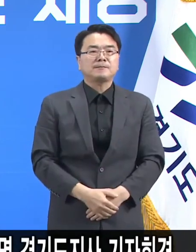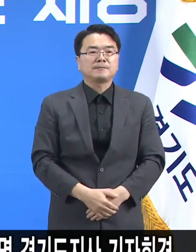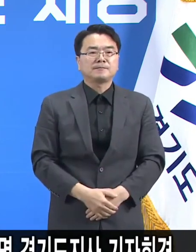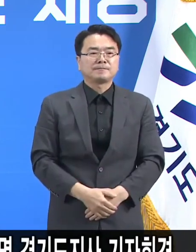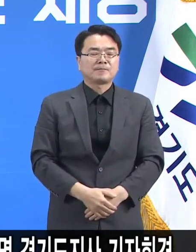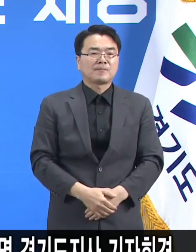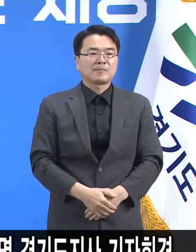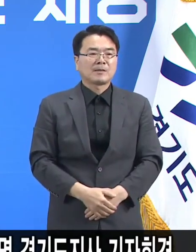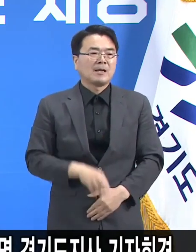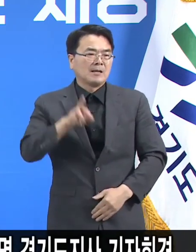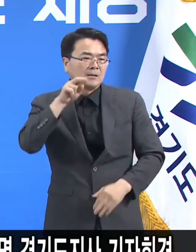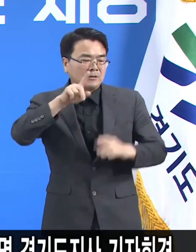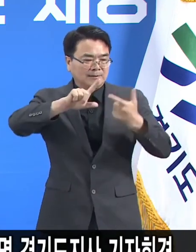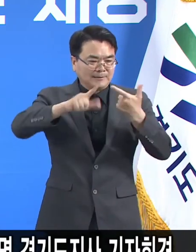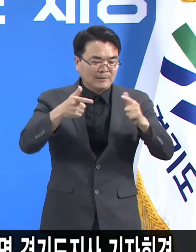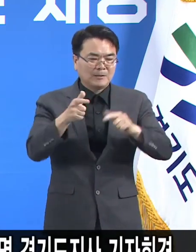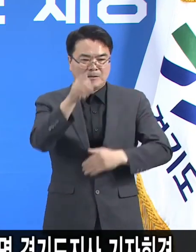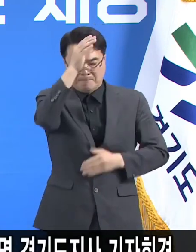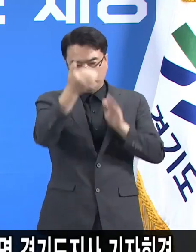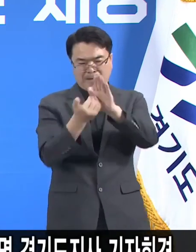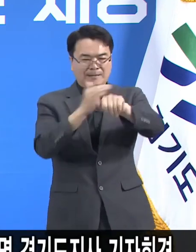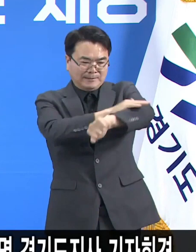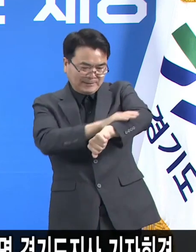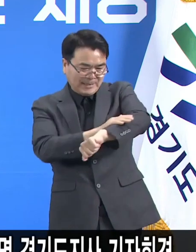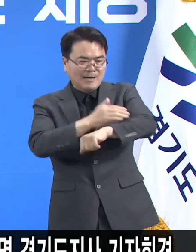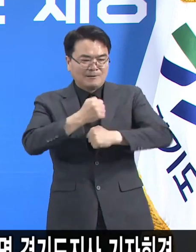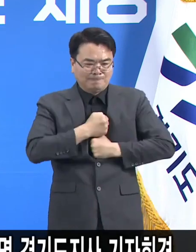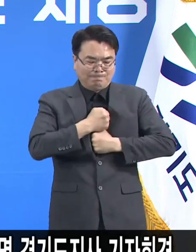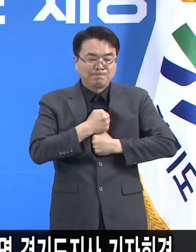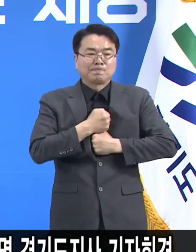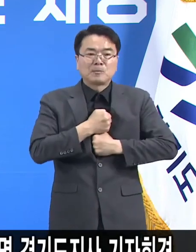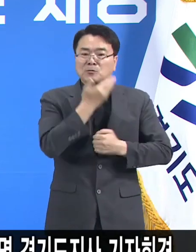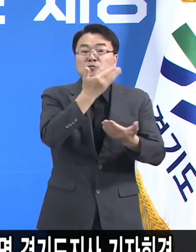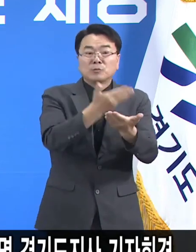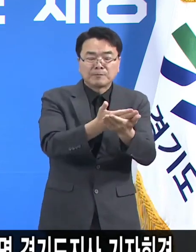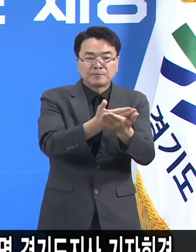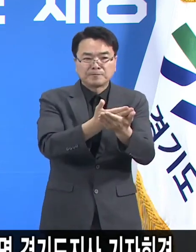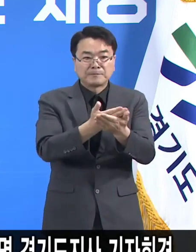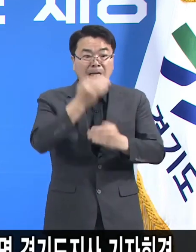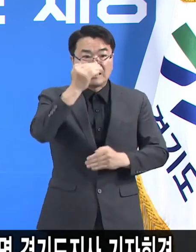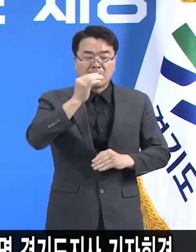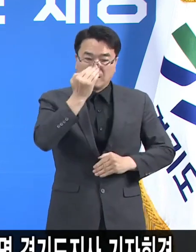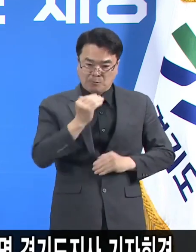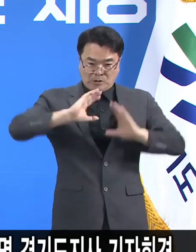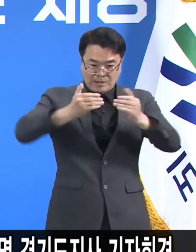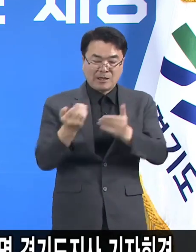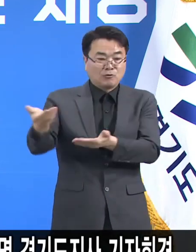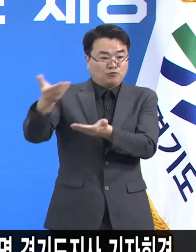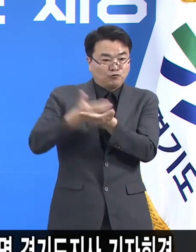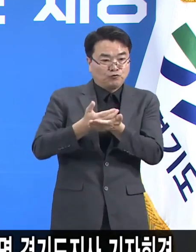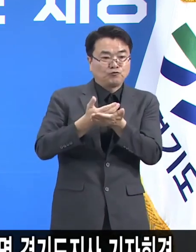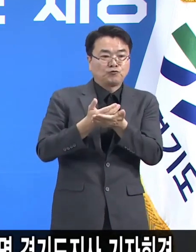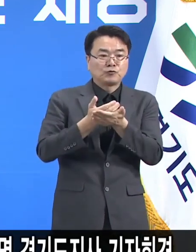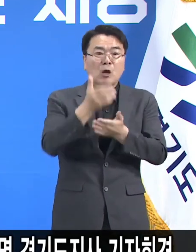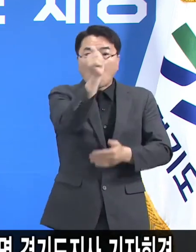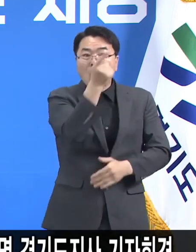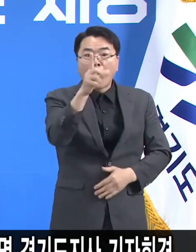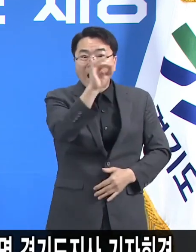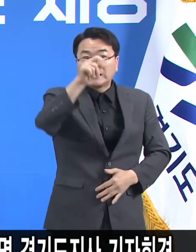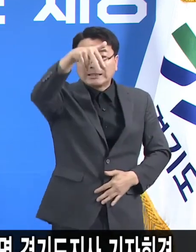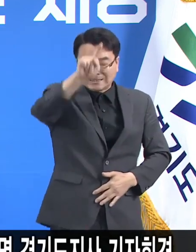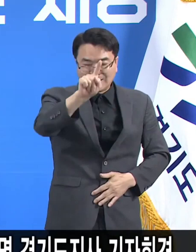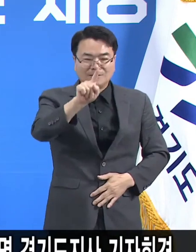차질 없는 예방접종이 관건입니다. 최근 도입된 이스라엘 화이자 백신 14만 명분은 학원 종사자,